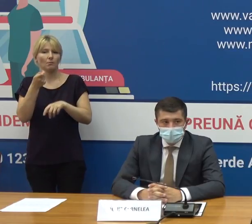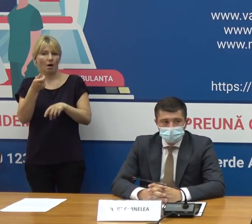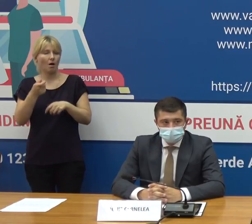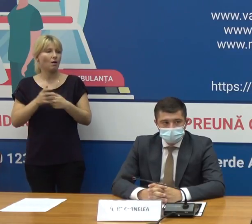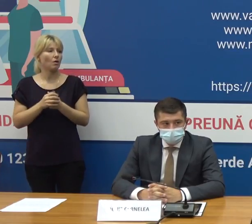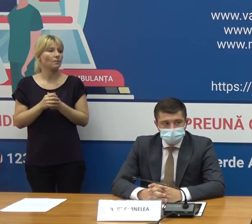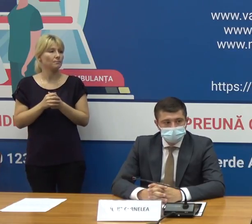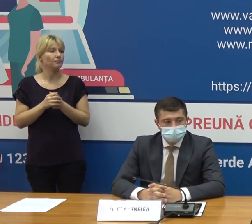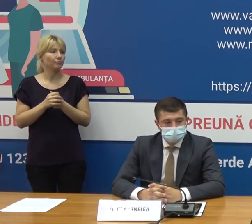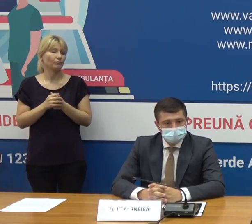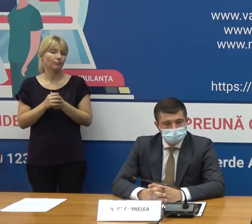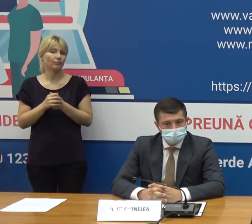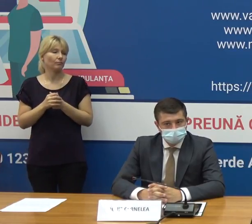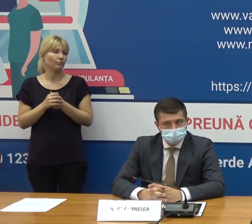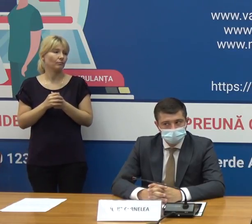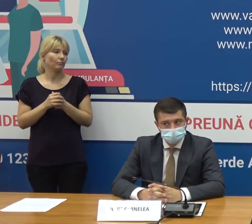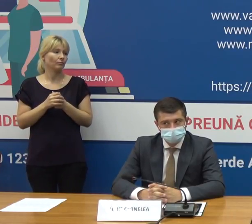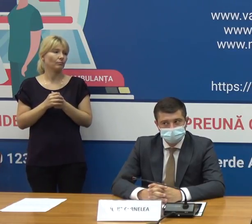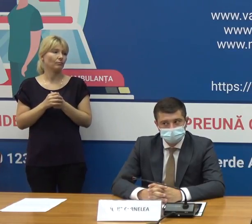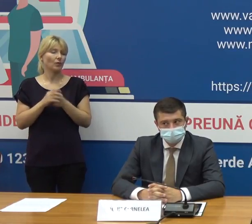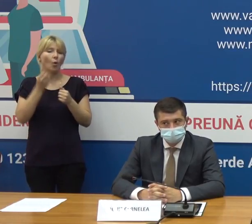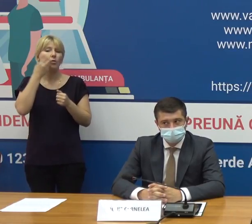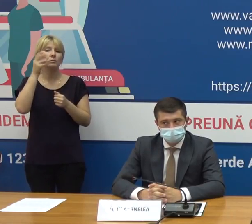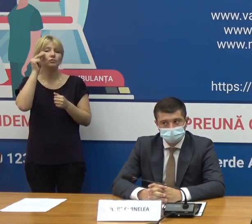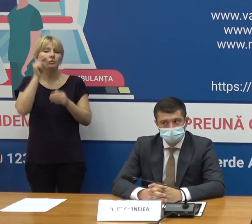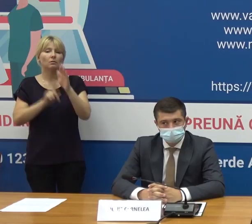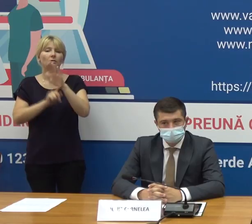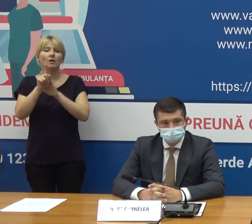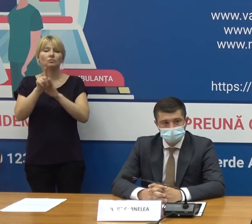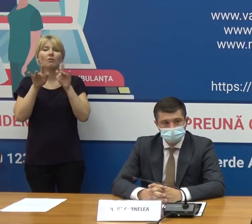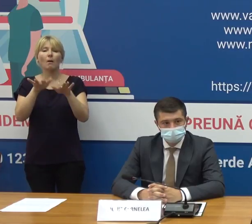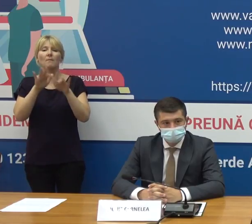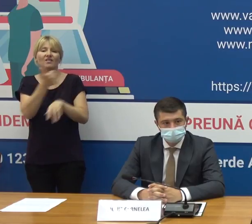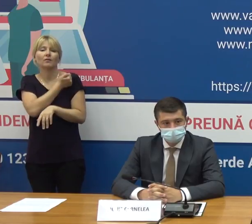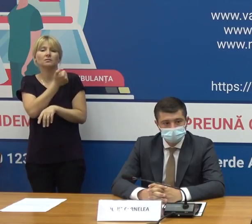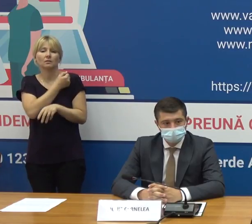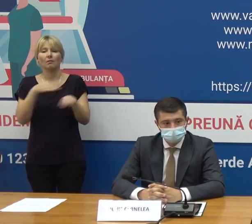acestora până la începutul campaniei de vaccinare în comparație